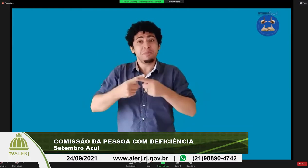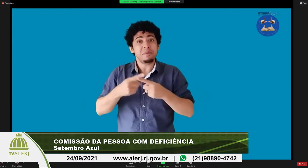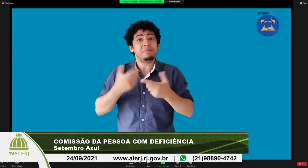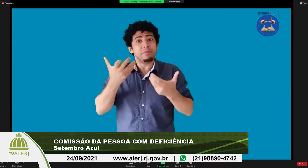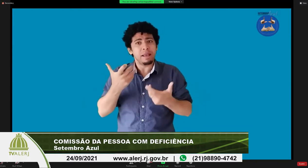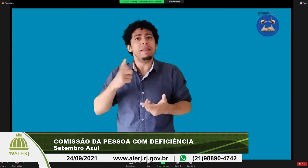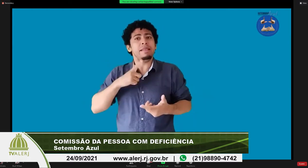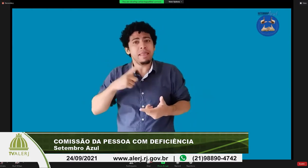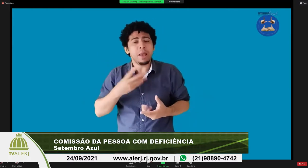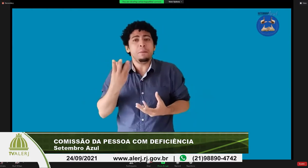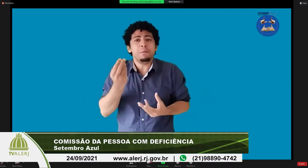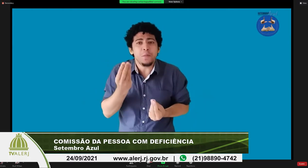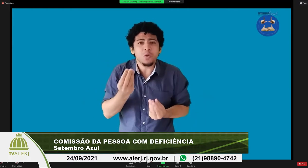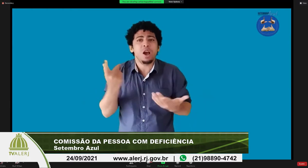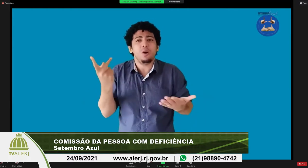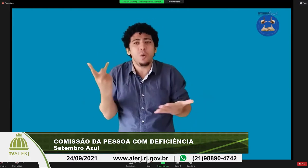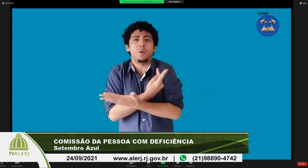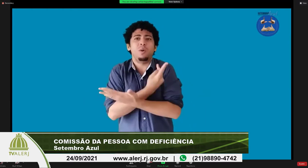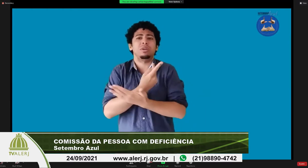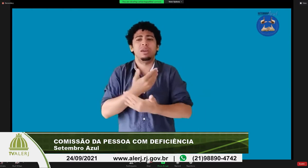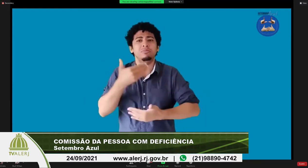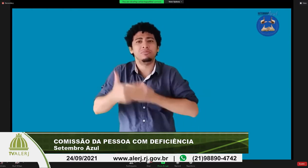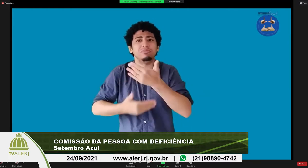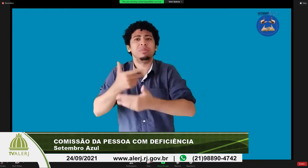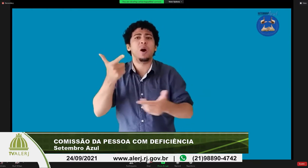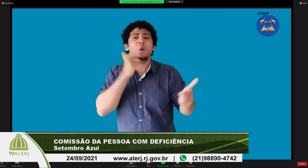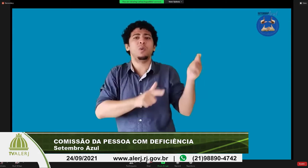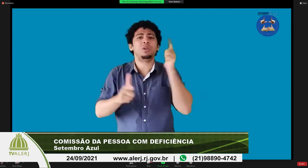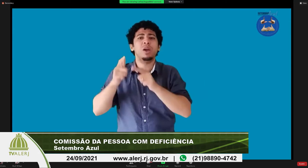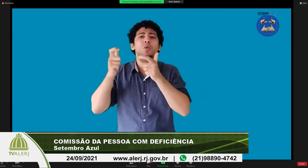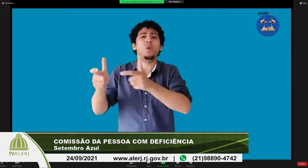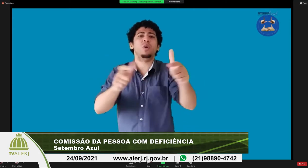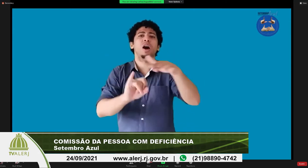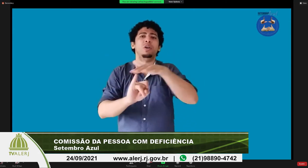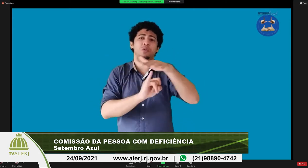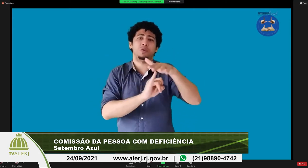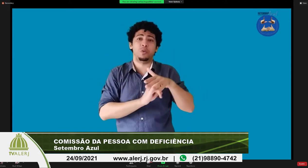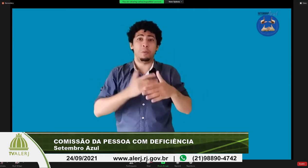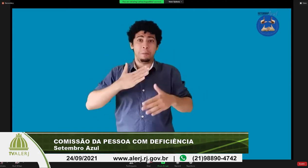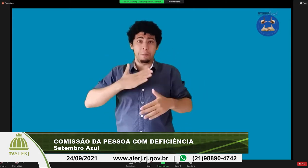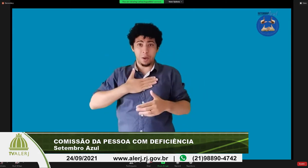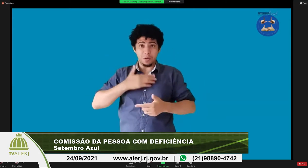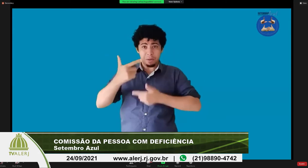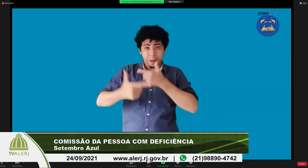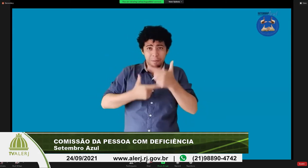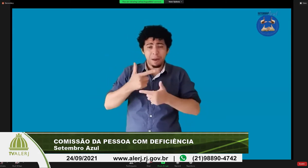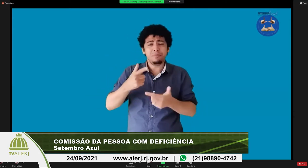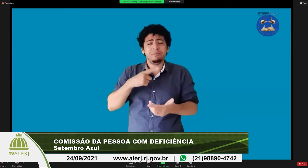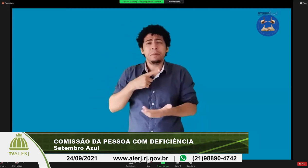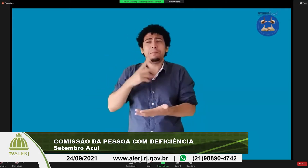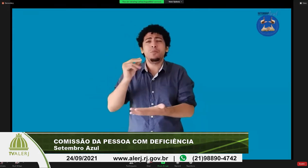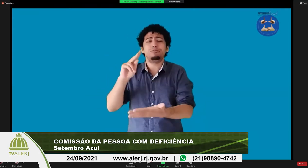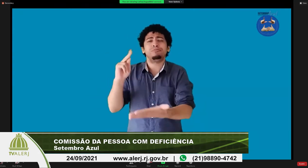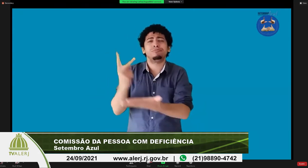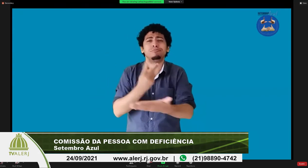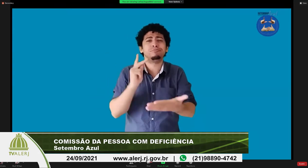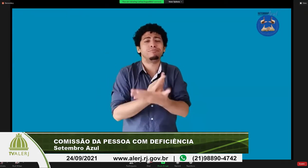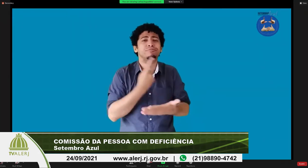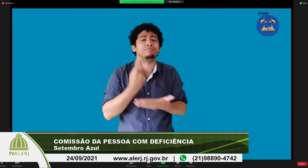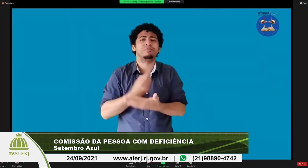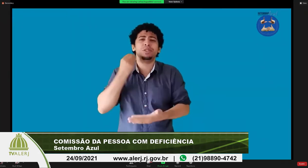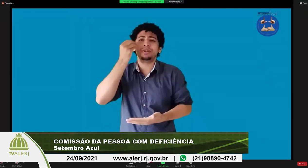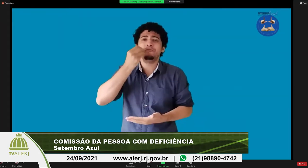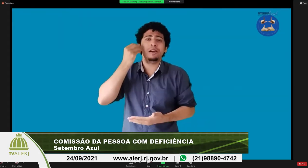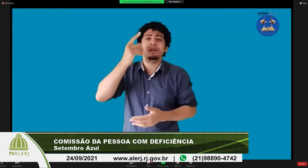importantíssima nesse sentido coisas que possam acontecer e possam melhorar e engajar também que outros espaços possam